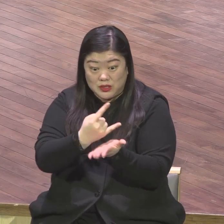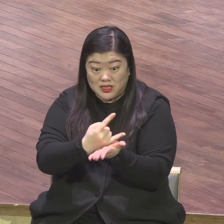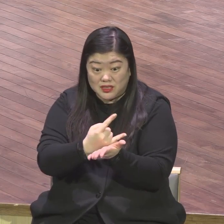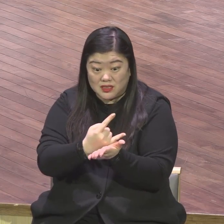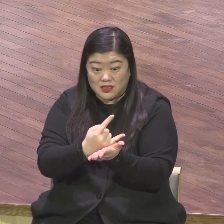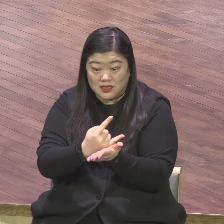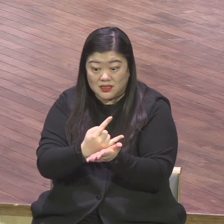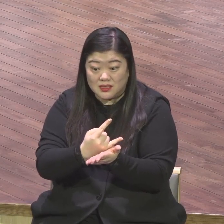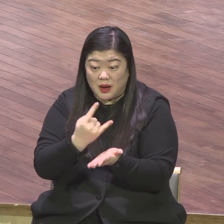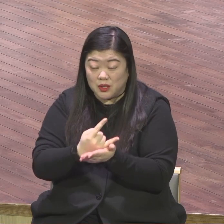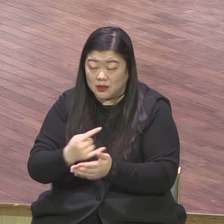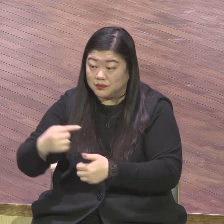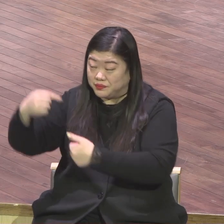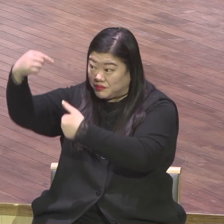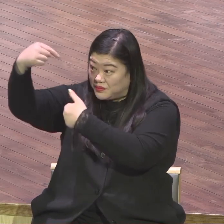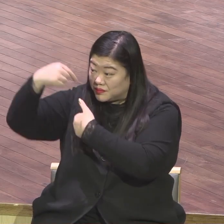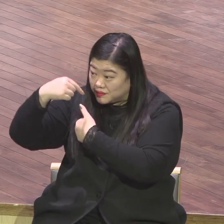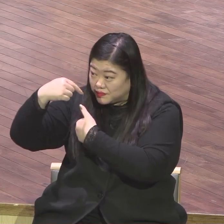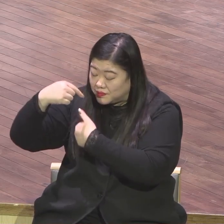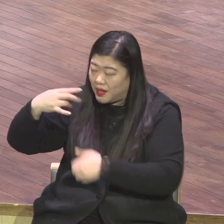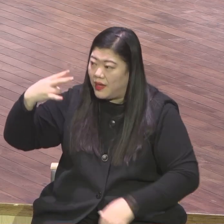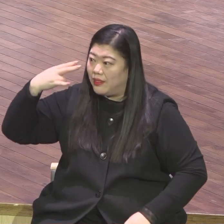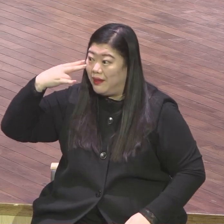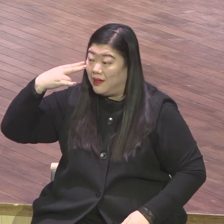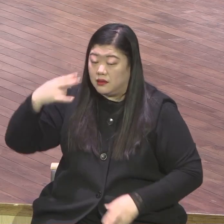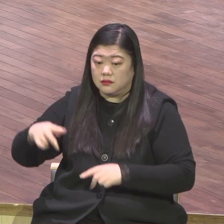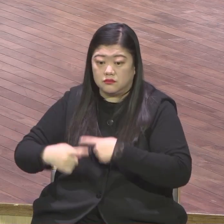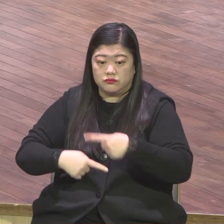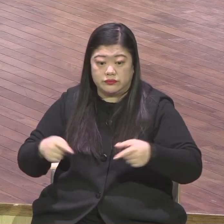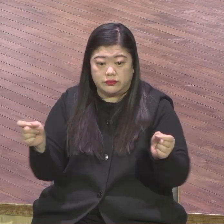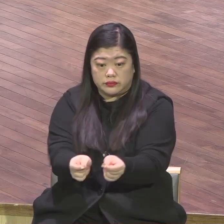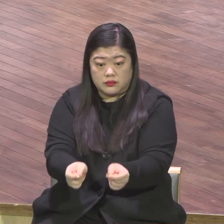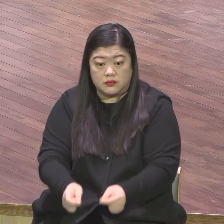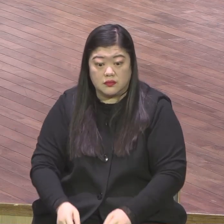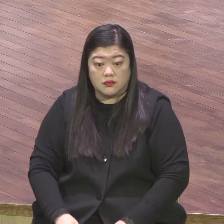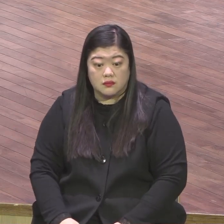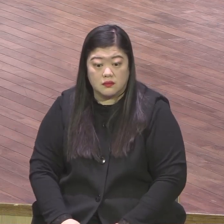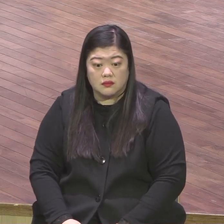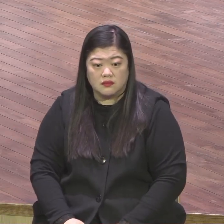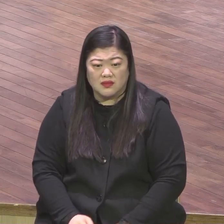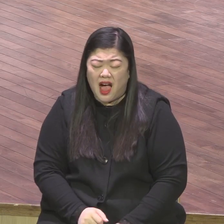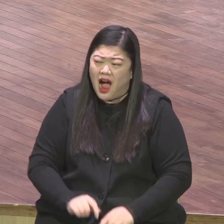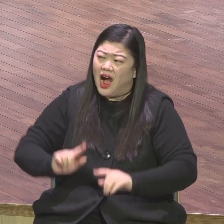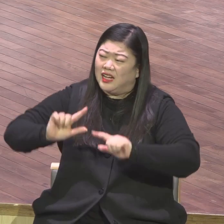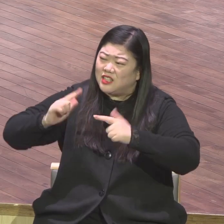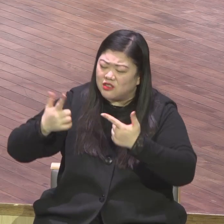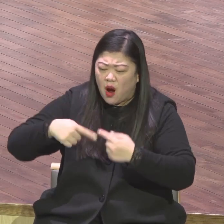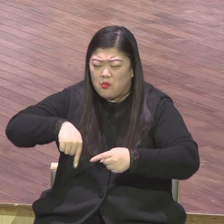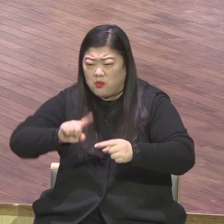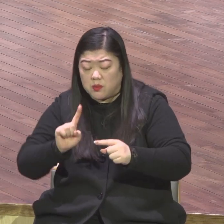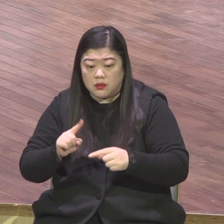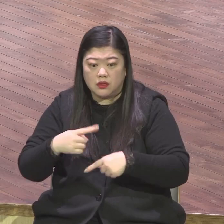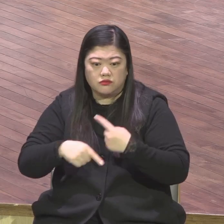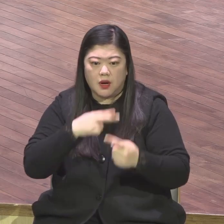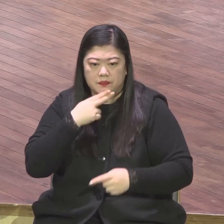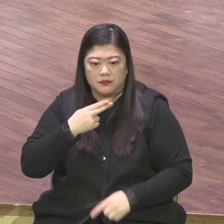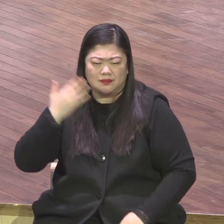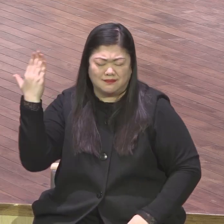중요합니다 적시로 환경과 상관없이 자기 생각과 상관없이 자기